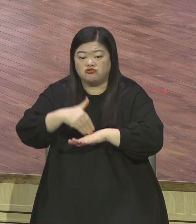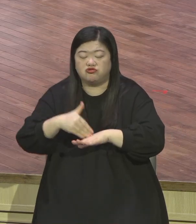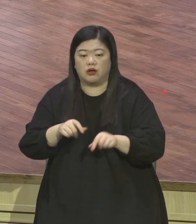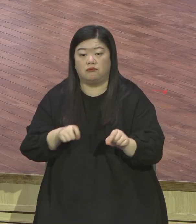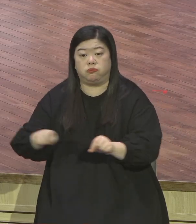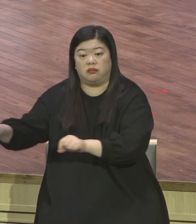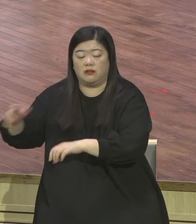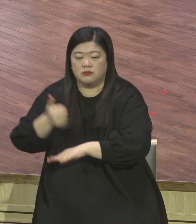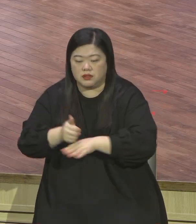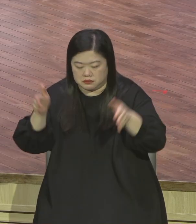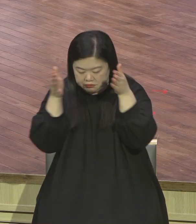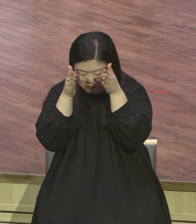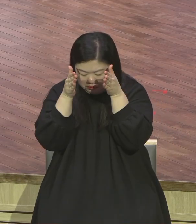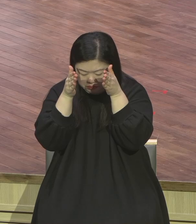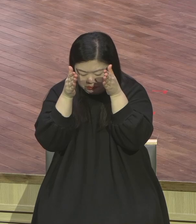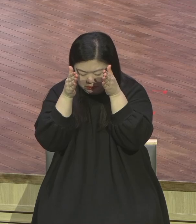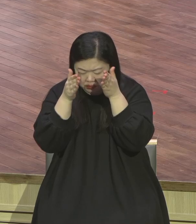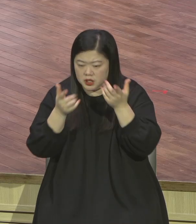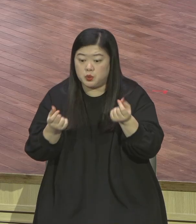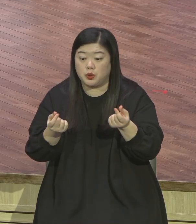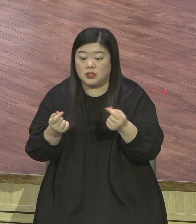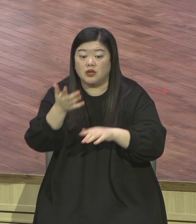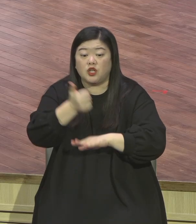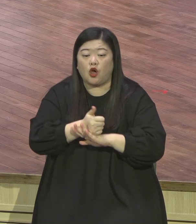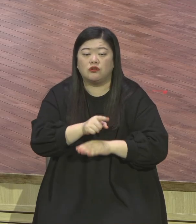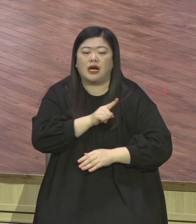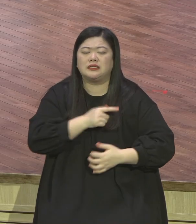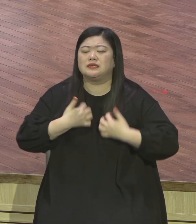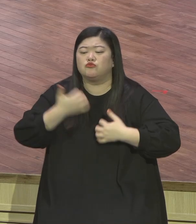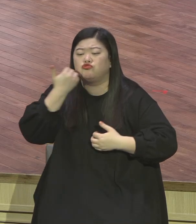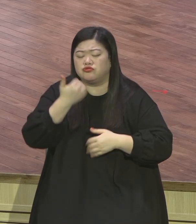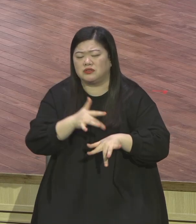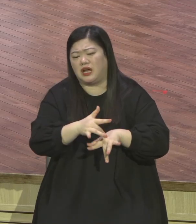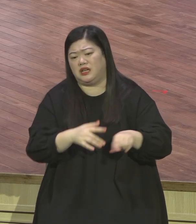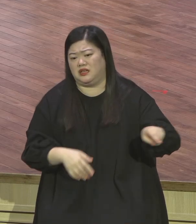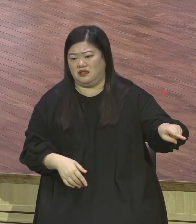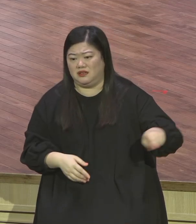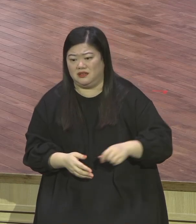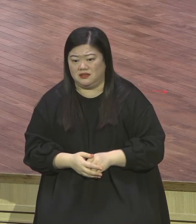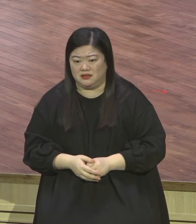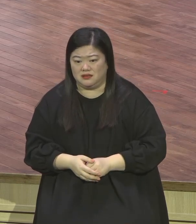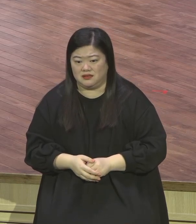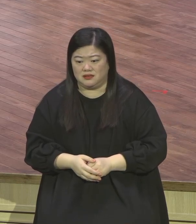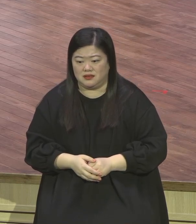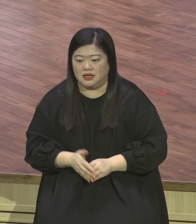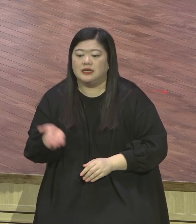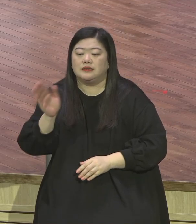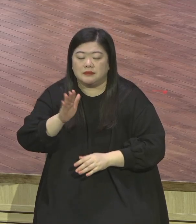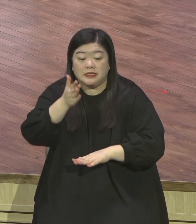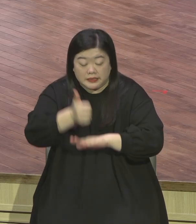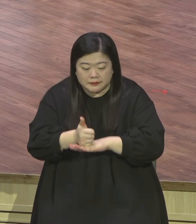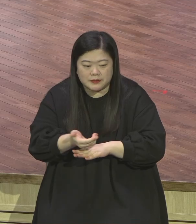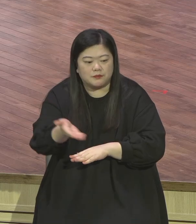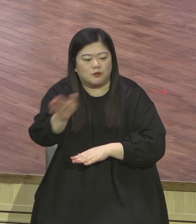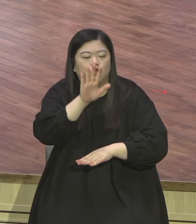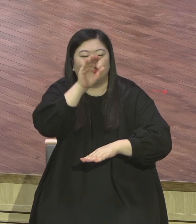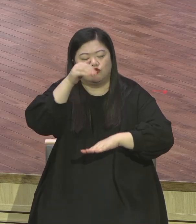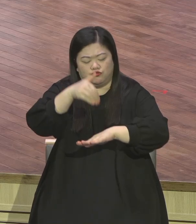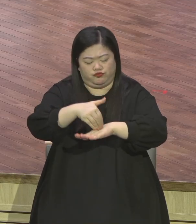나라 살렸는데 합당한 그릇으로 하나님이 만들어 가신다 최종 마지막은 땅 끝입니다